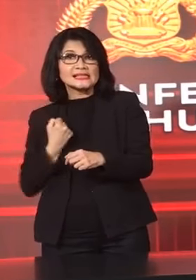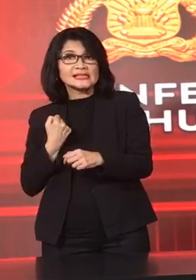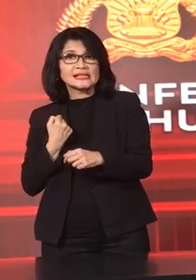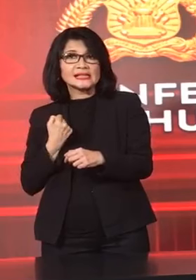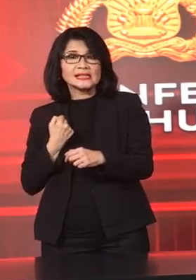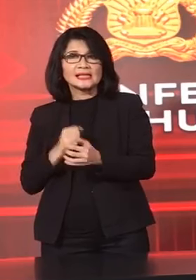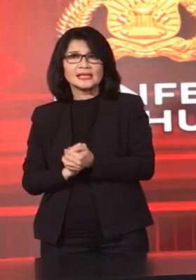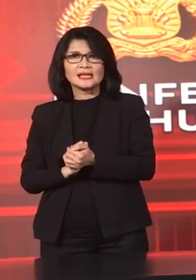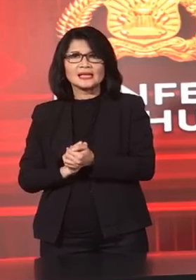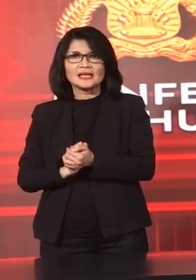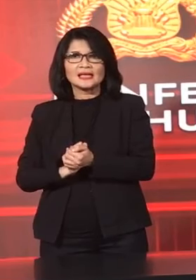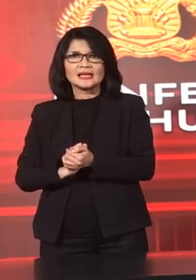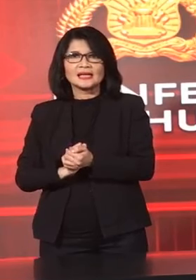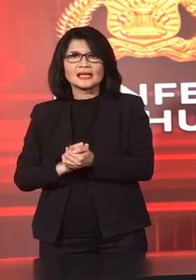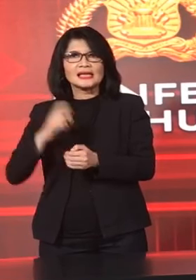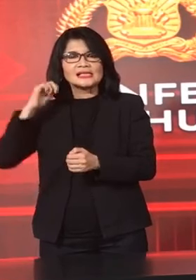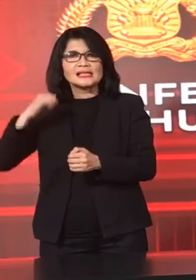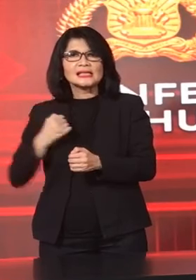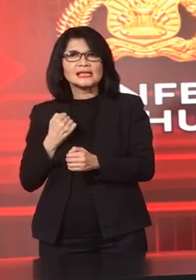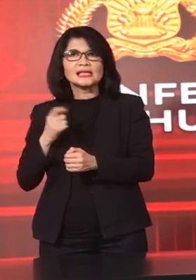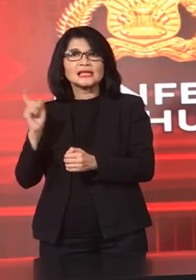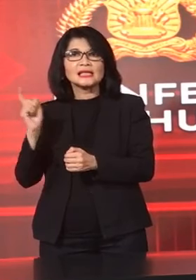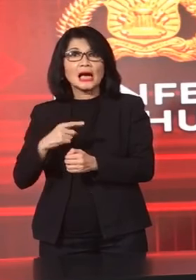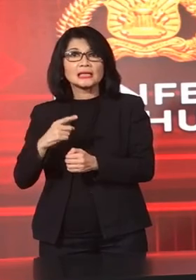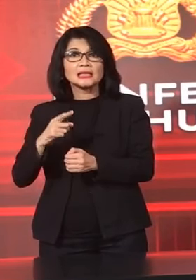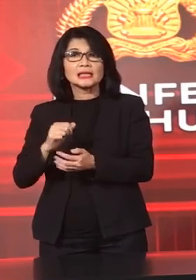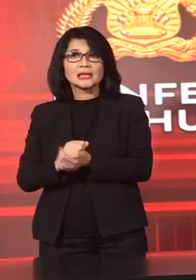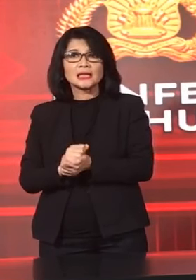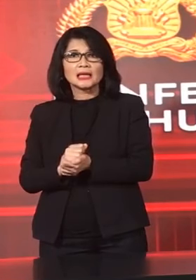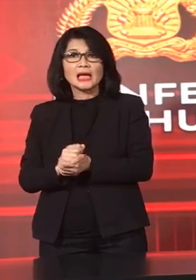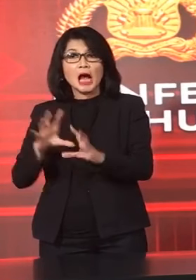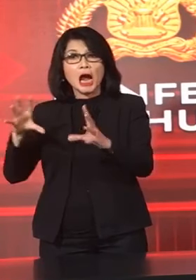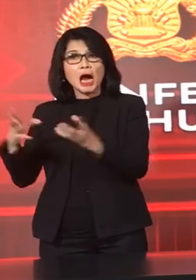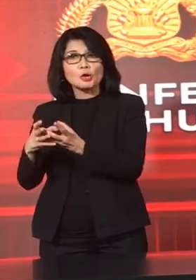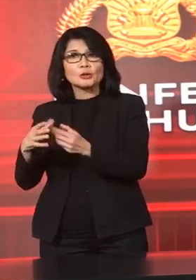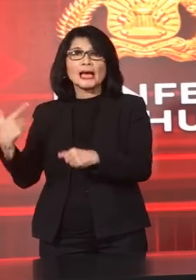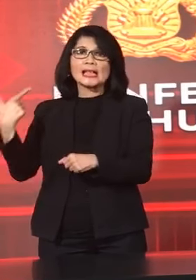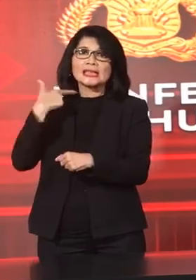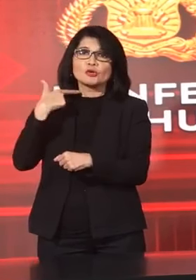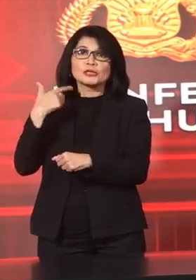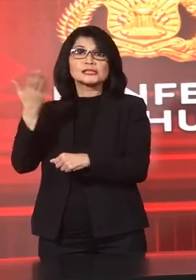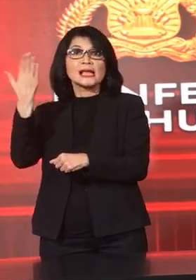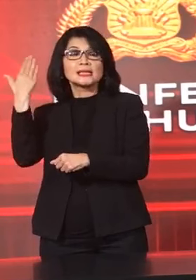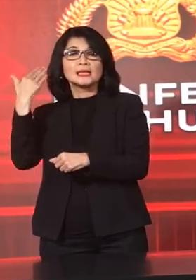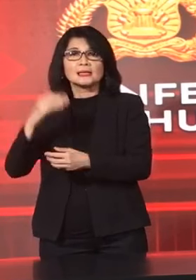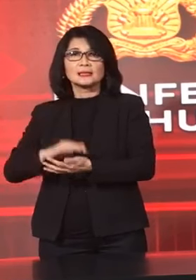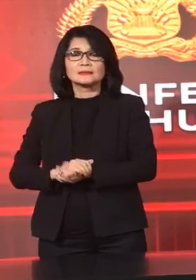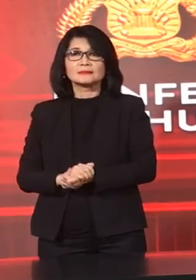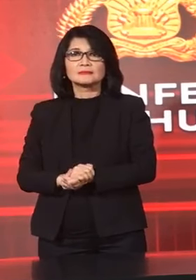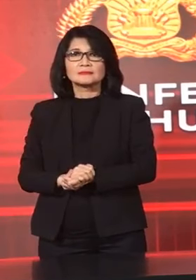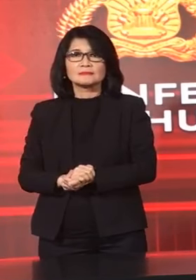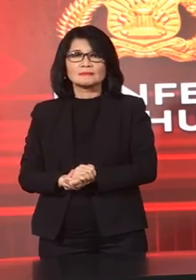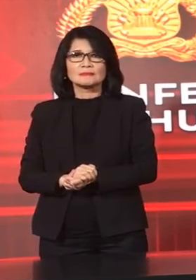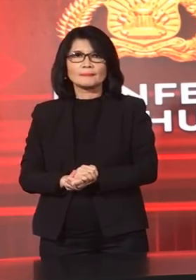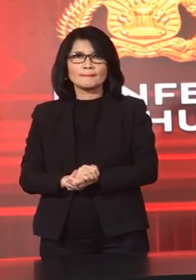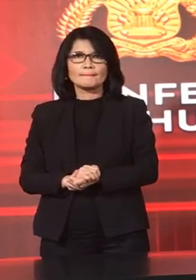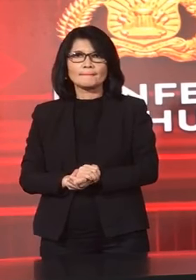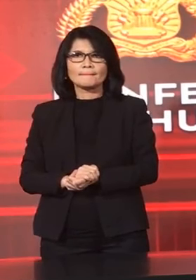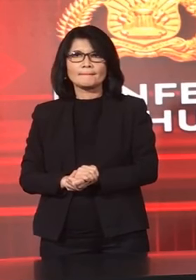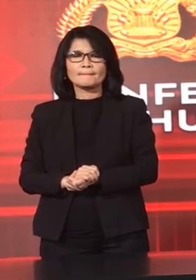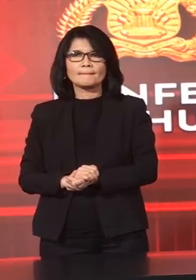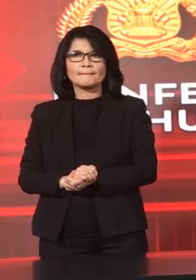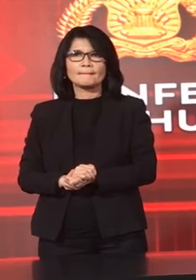Istri dari Seorang Anggota Teroris tadi Itu salah satunya